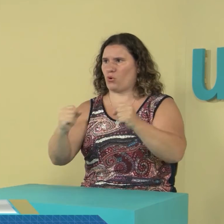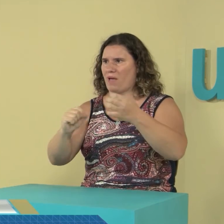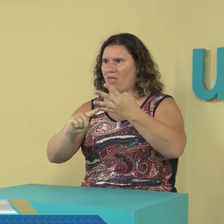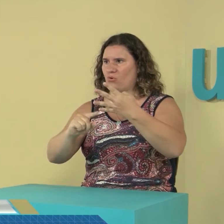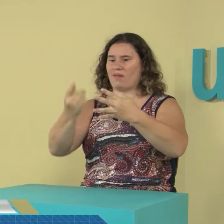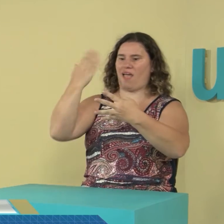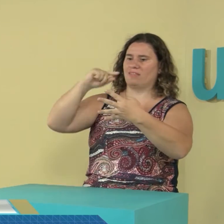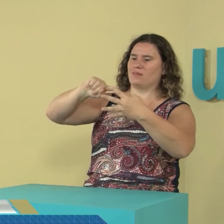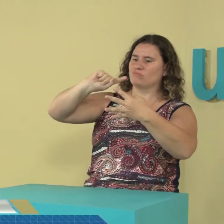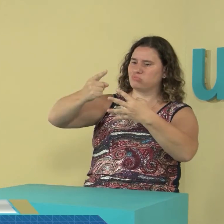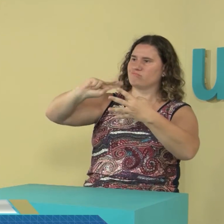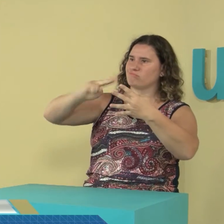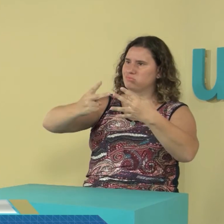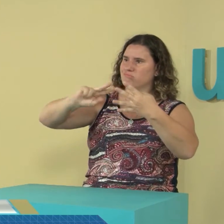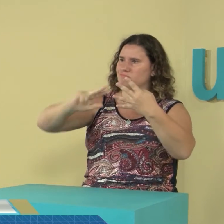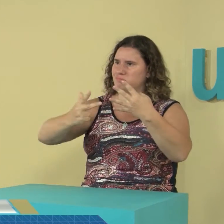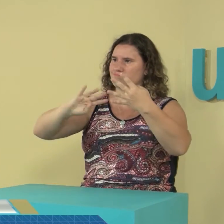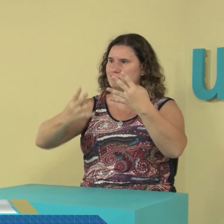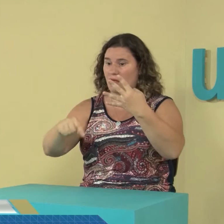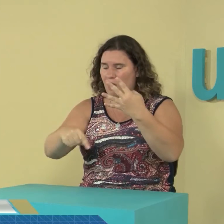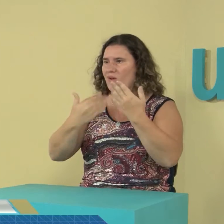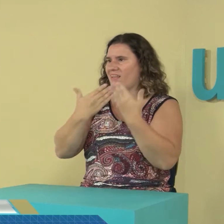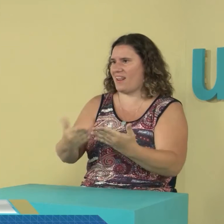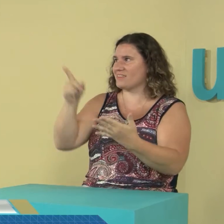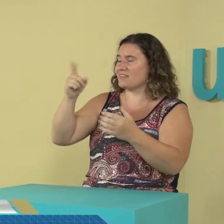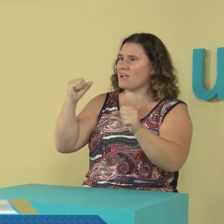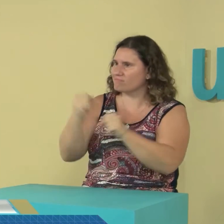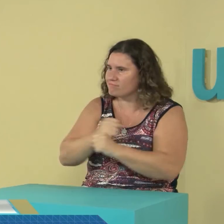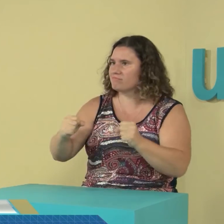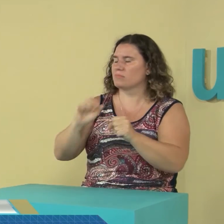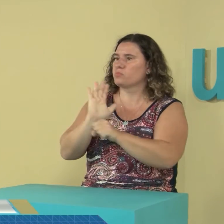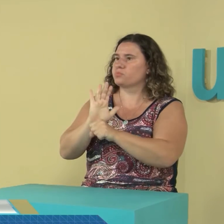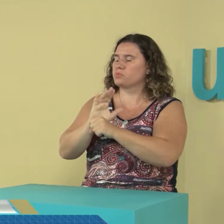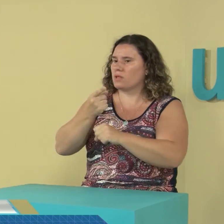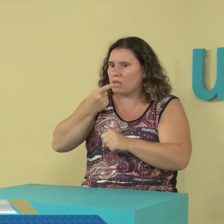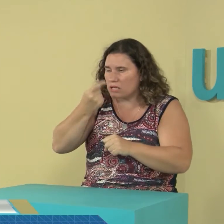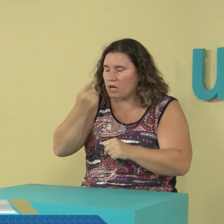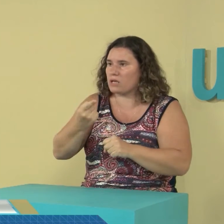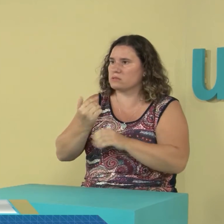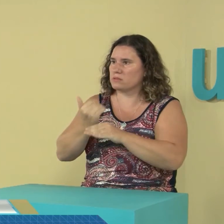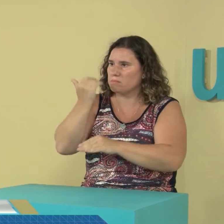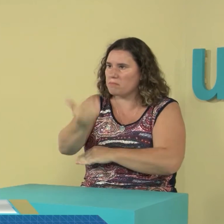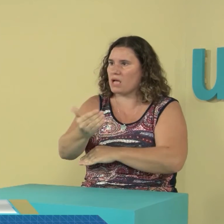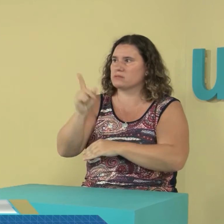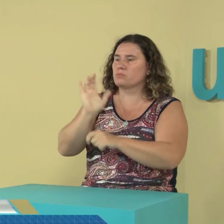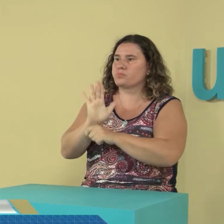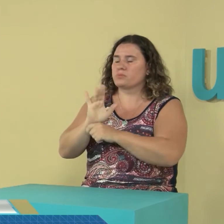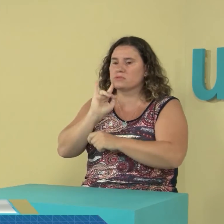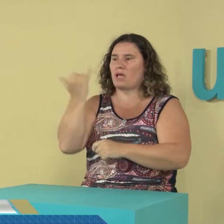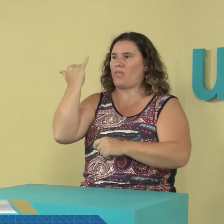Esta es la cuarta vez que nos aprueban. La primera, la segunda, todas nos han aprobado. Y esta es la cuarta vez y es muy interesante para que pueda